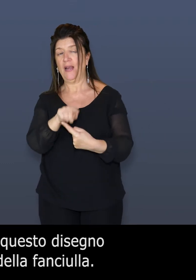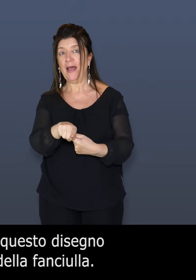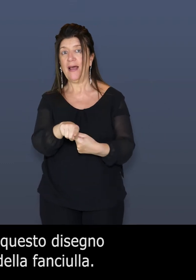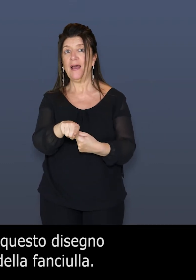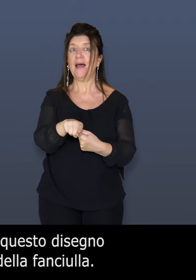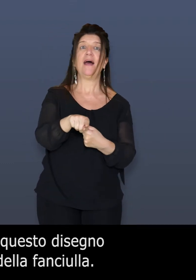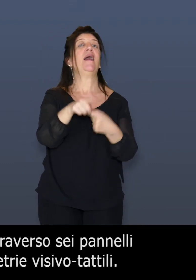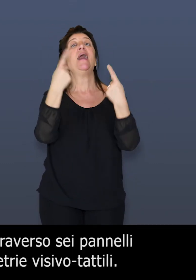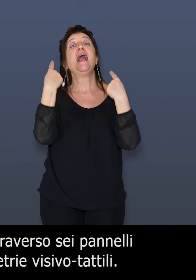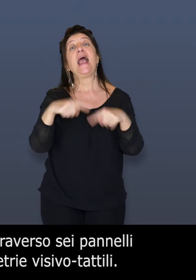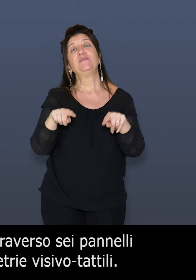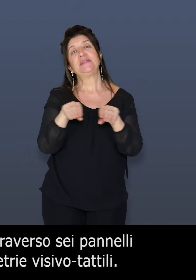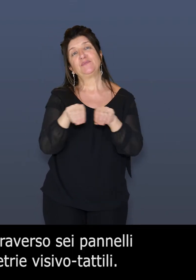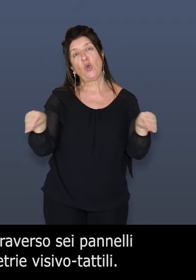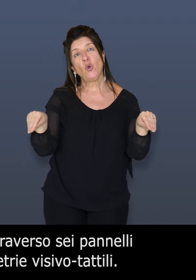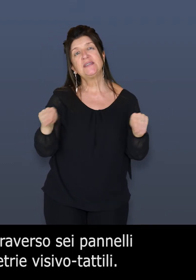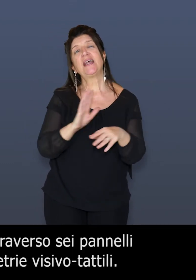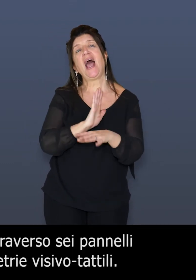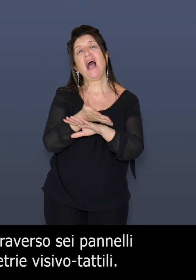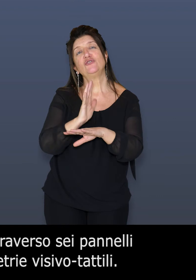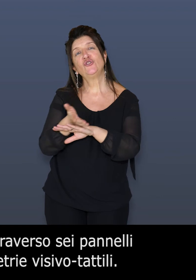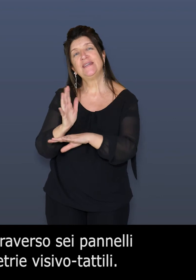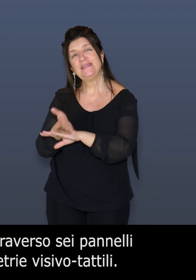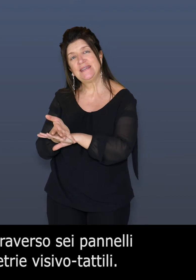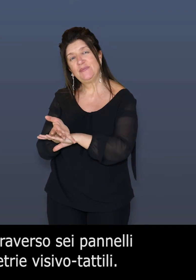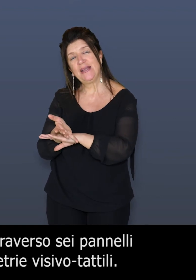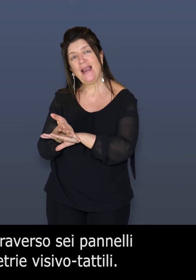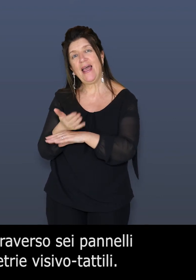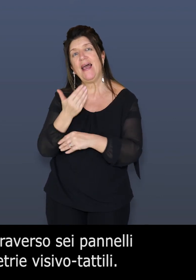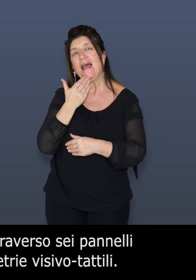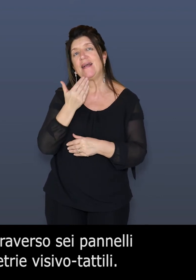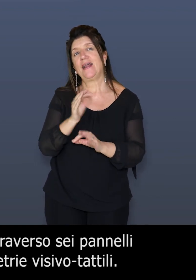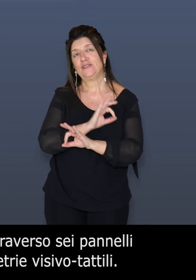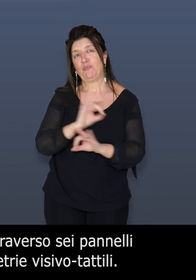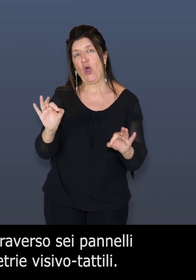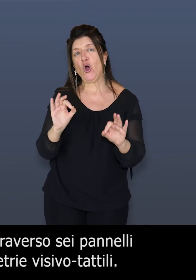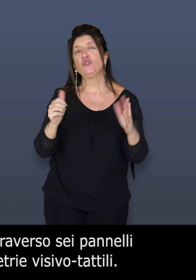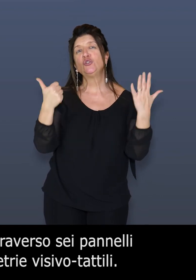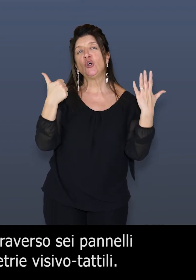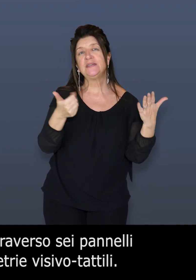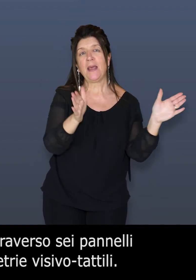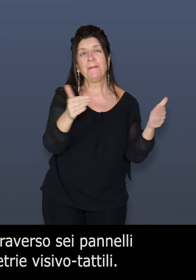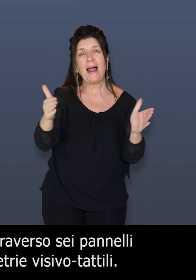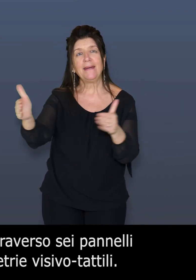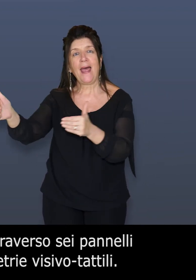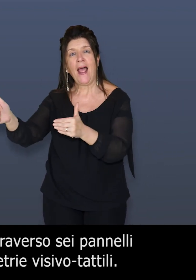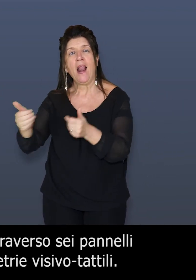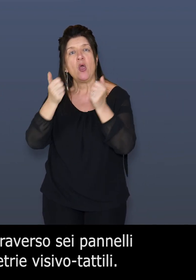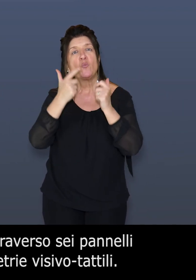La mostra è resa accessibile attraverso sei pannelli multisensoriali e due